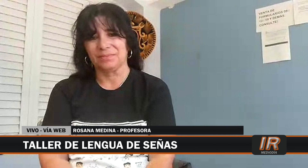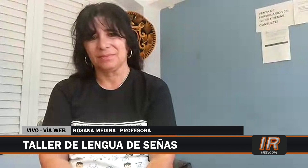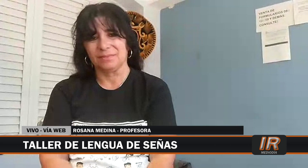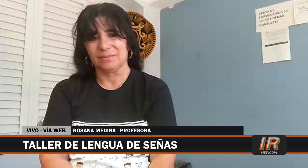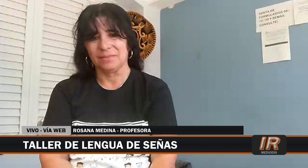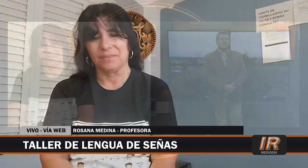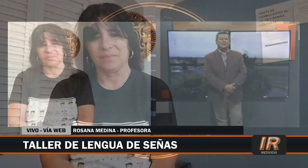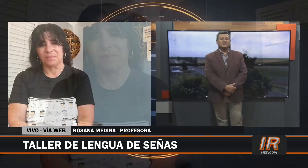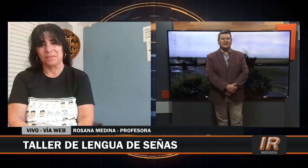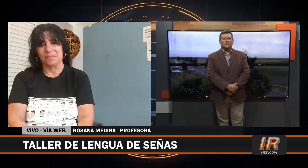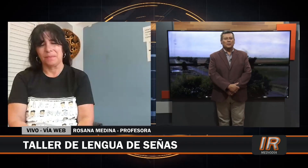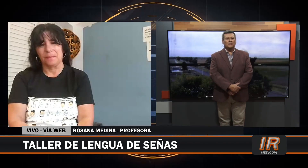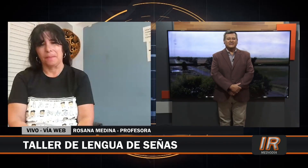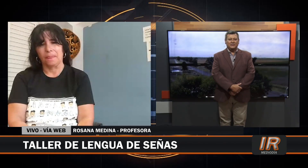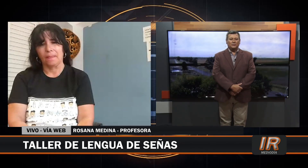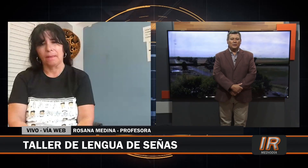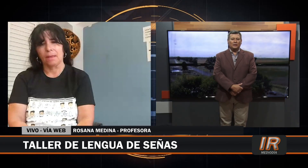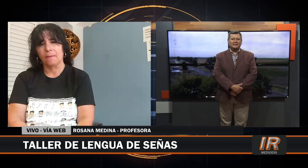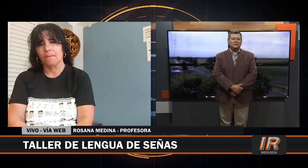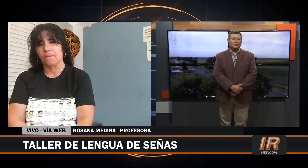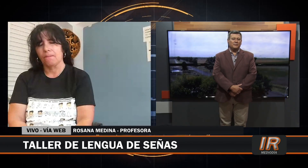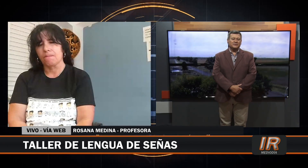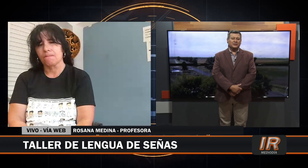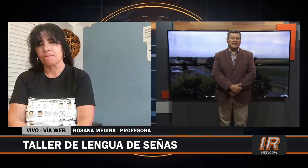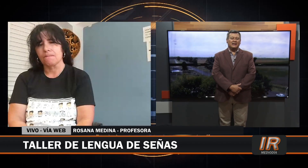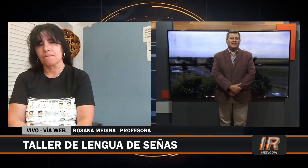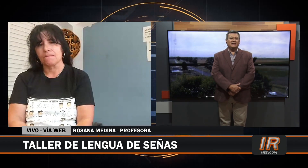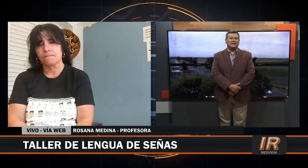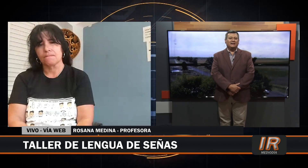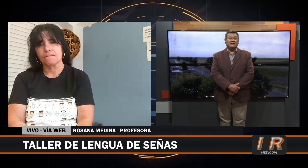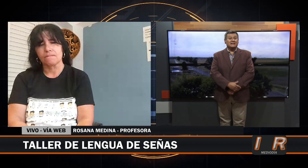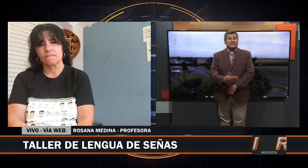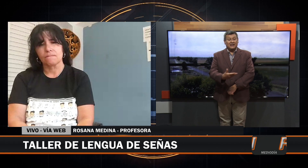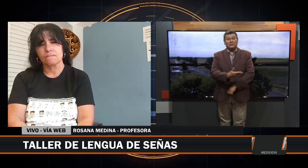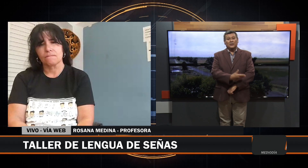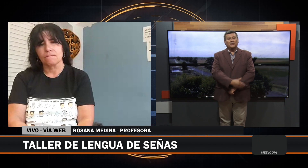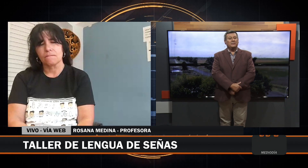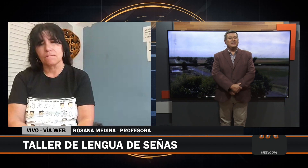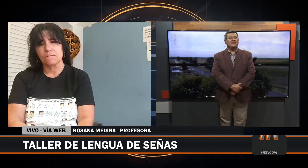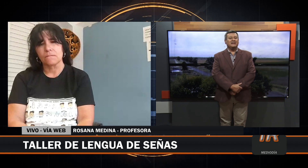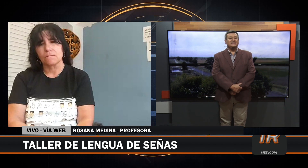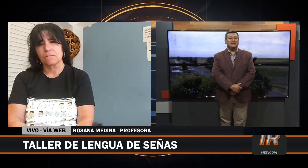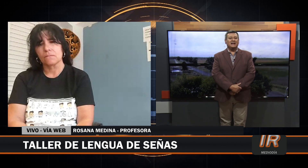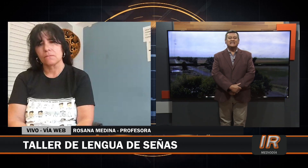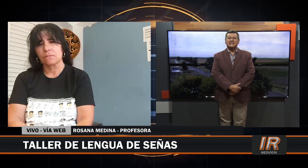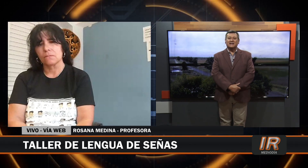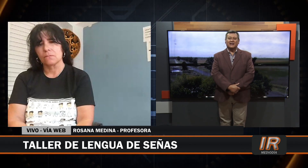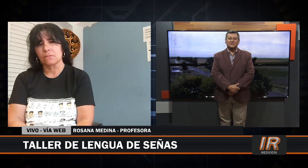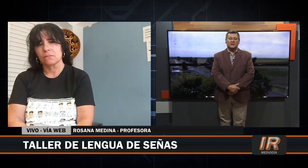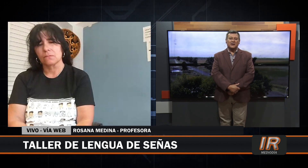Roxana, vos sabés que un poco a título personal, días atrás cuando me invitaste allí al cierre en la ciudad de